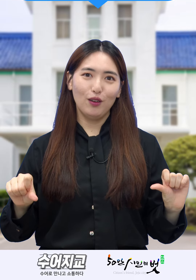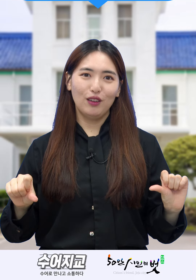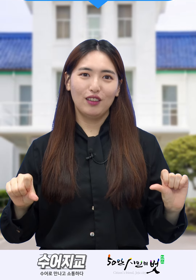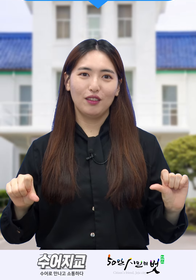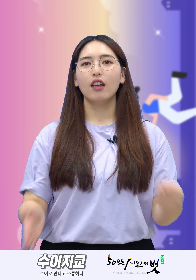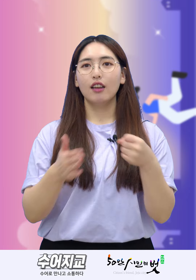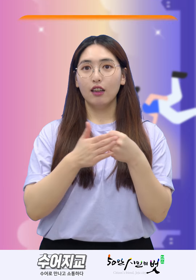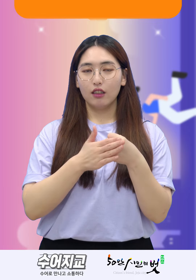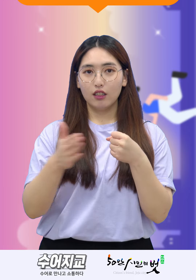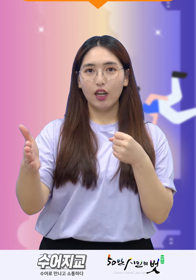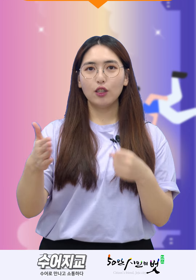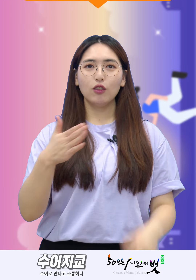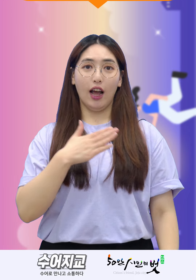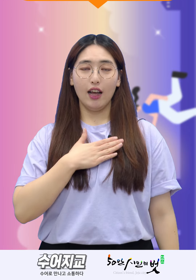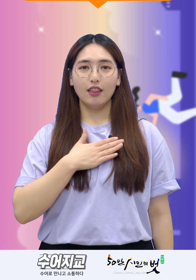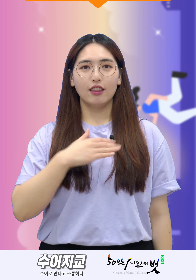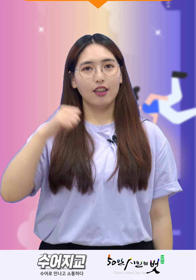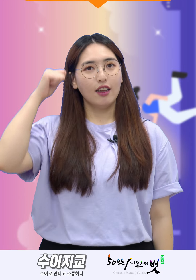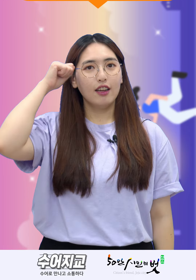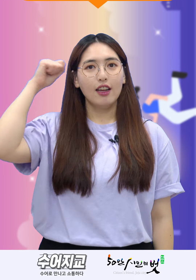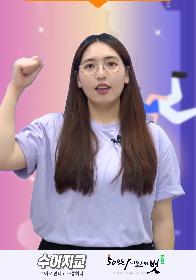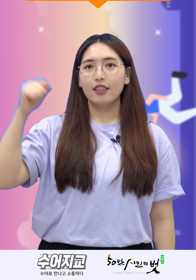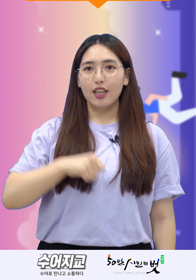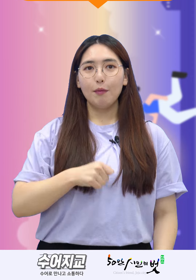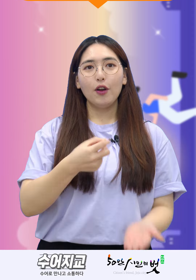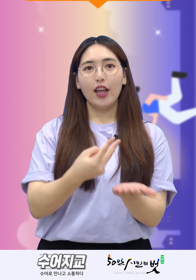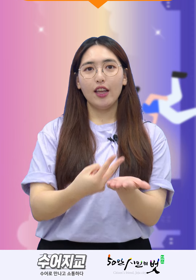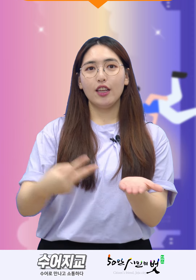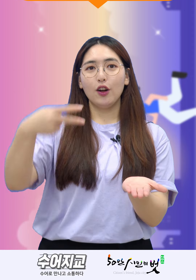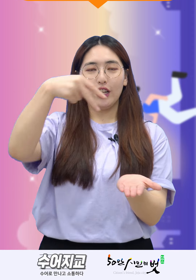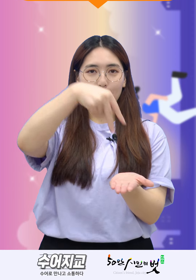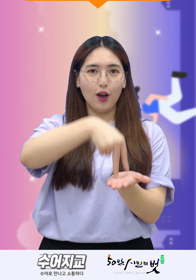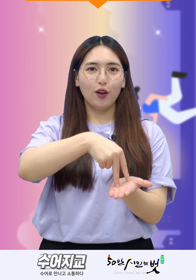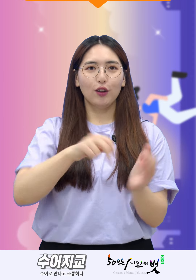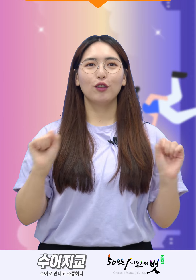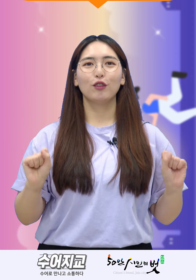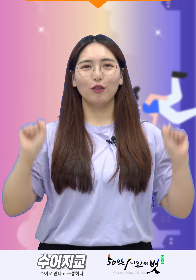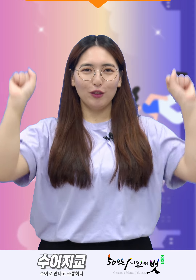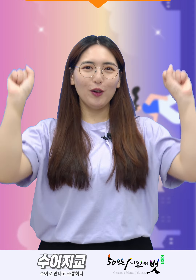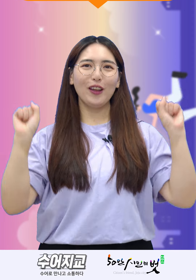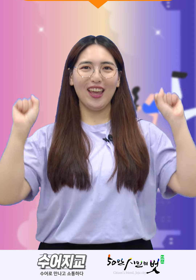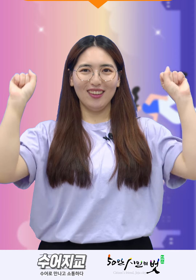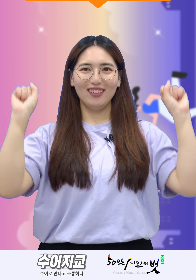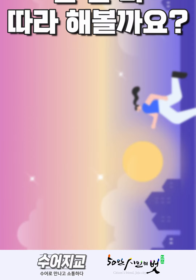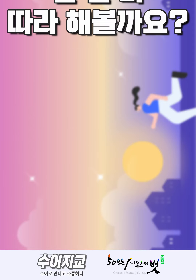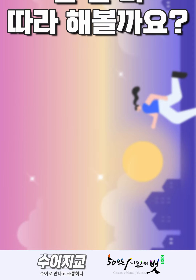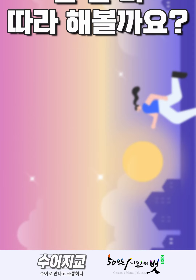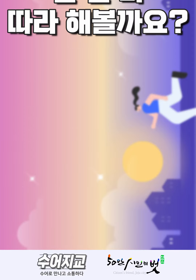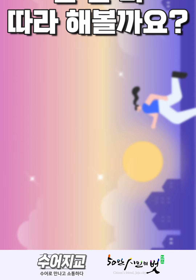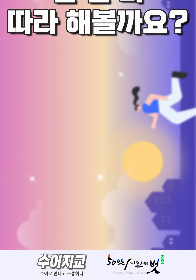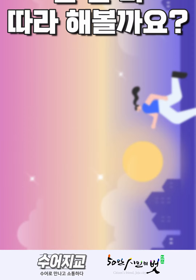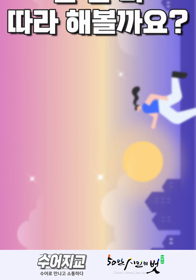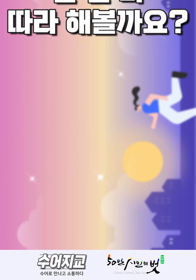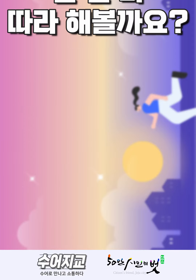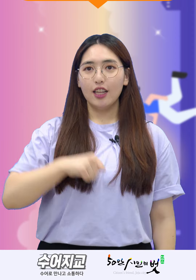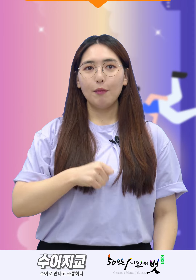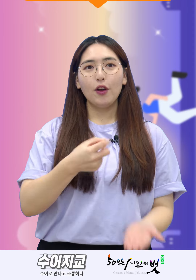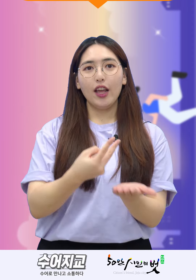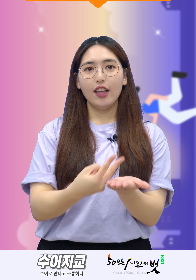그래서 난 새벽에 일어나서 운동해 새벽에